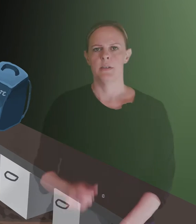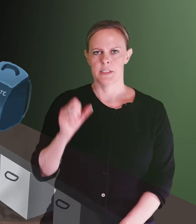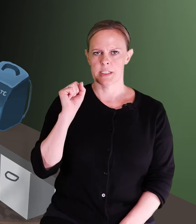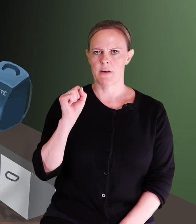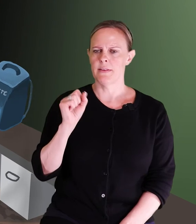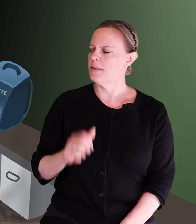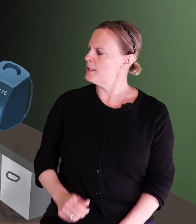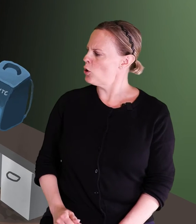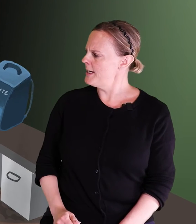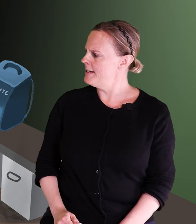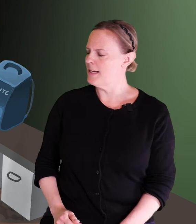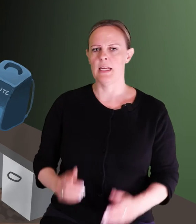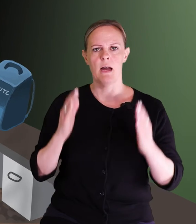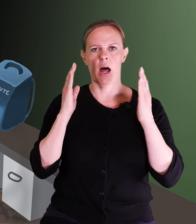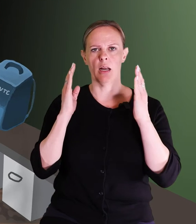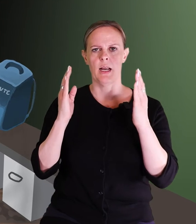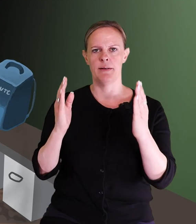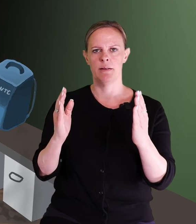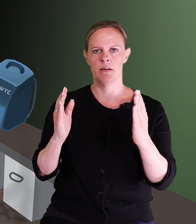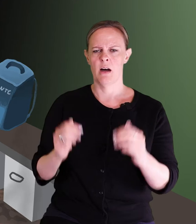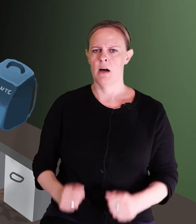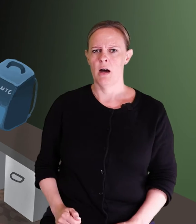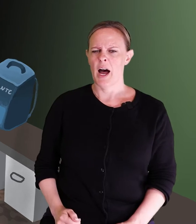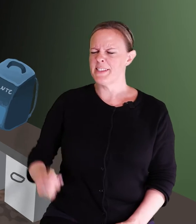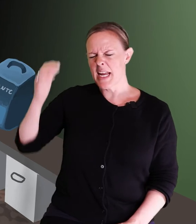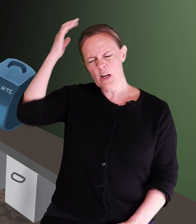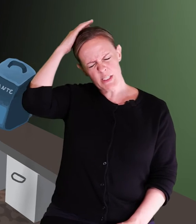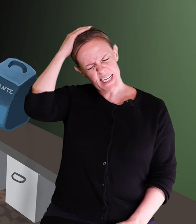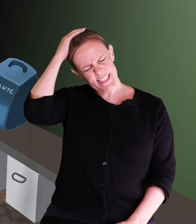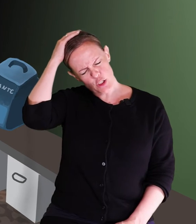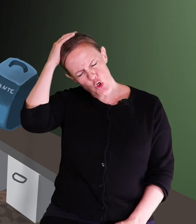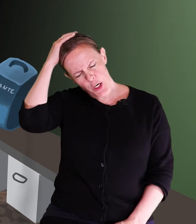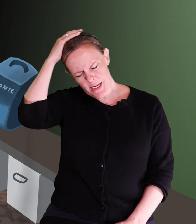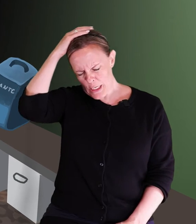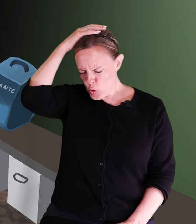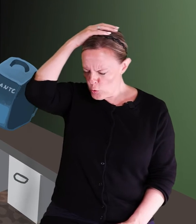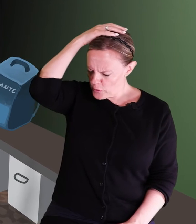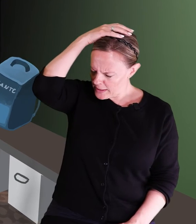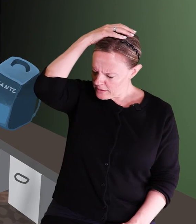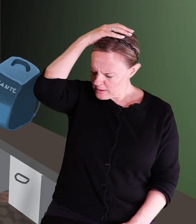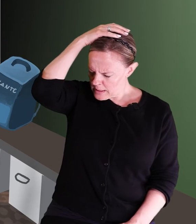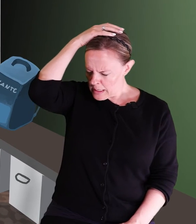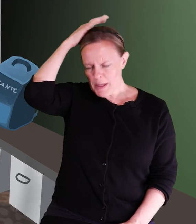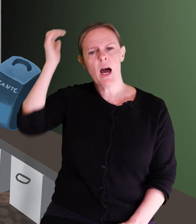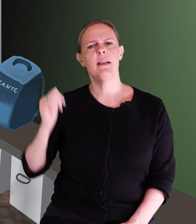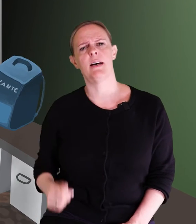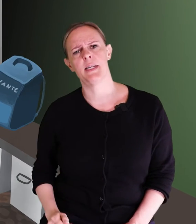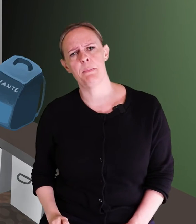Svante står inne i hallen. Han känner nog sig lite snurrig i huvudet. Men annars är det